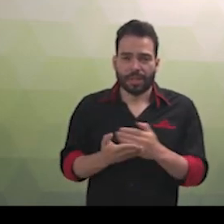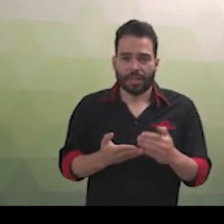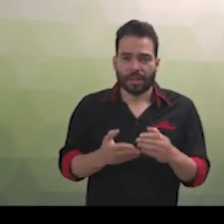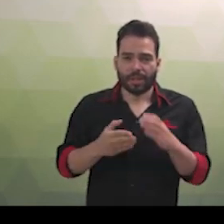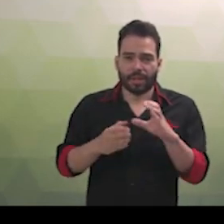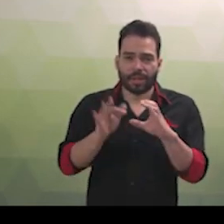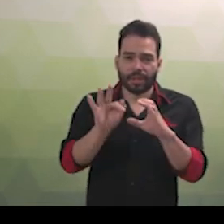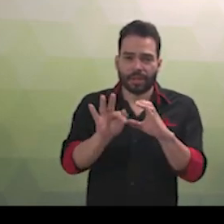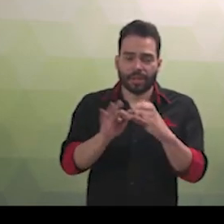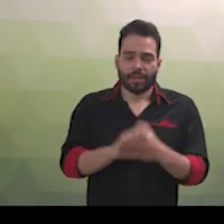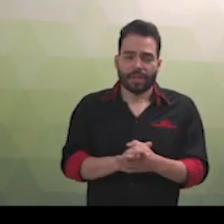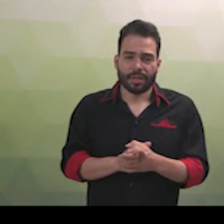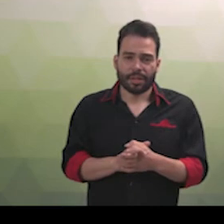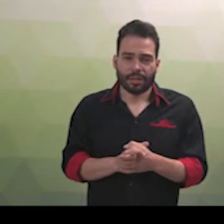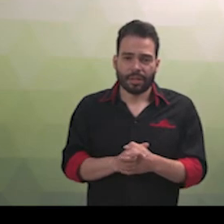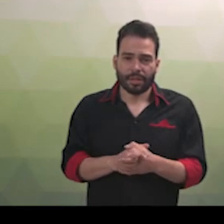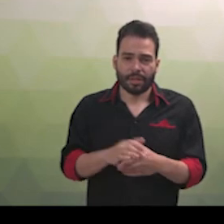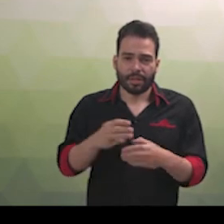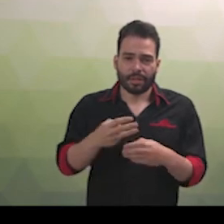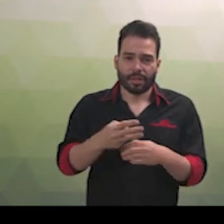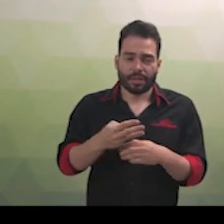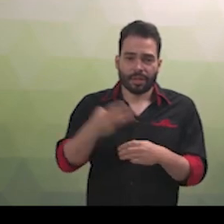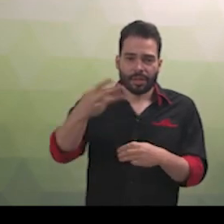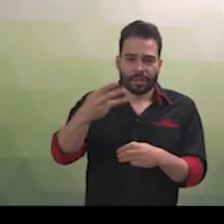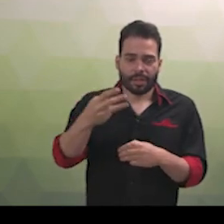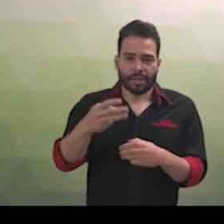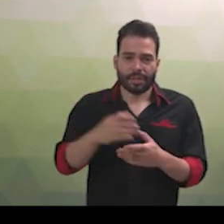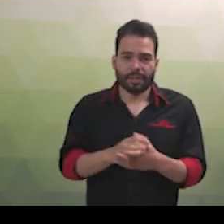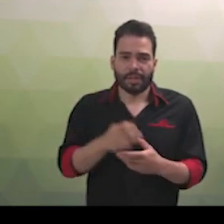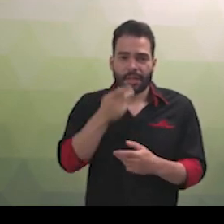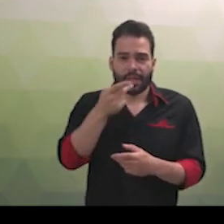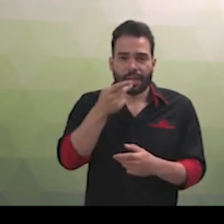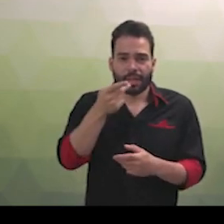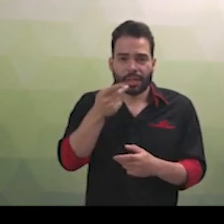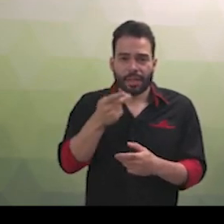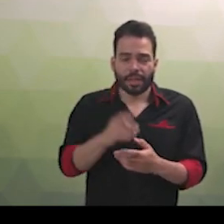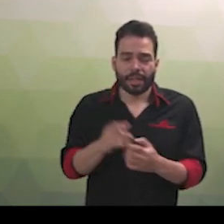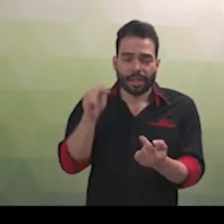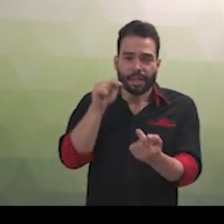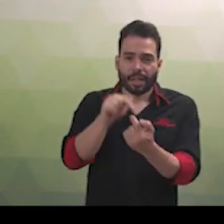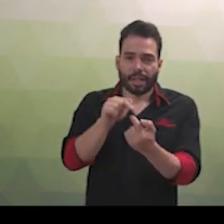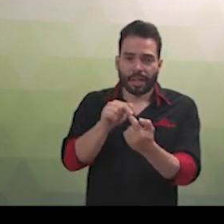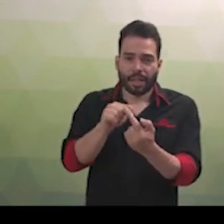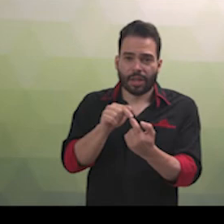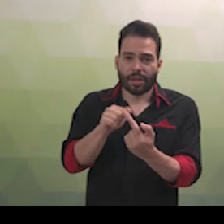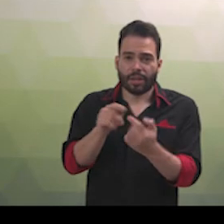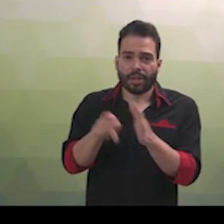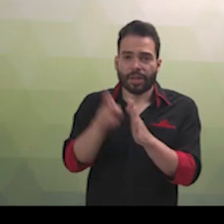Constituição Federal. Artigo 3º. Constituem objetivos fundamentais da República Federativa do